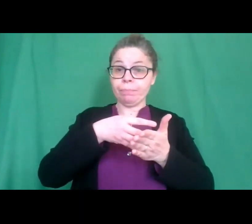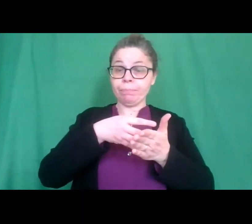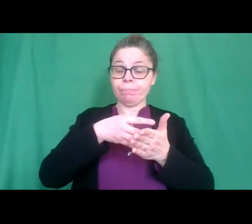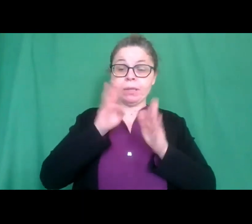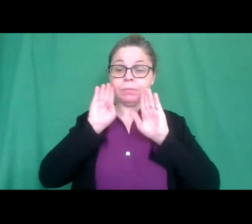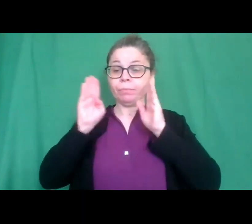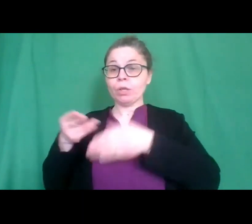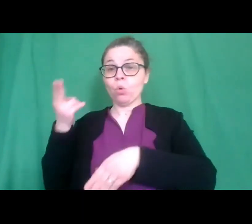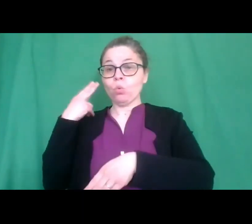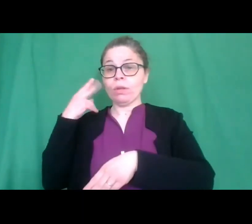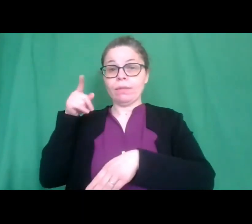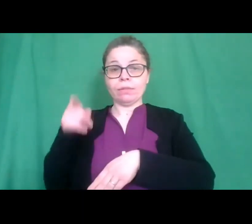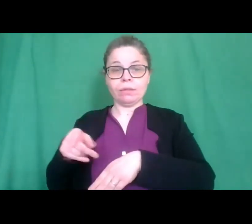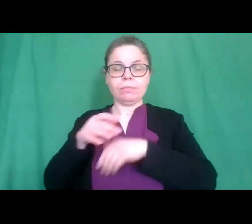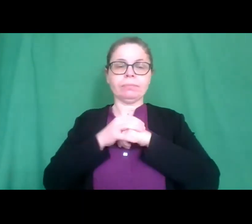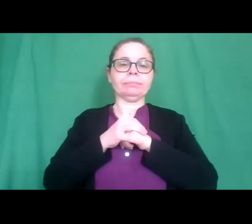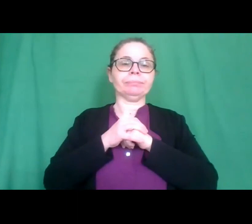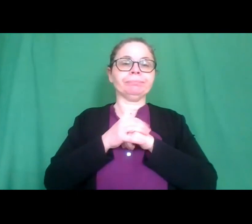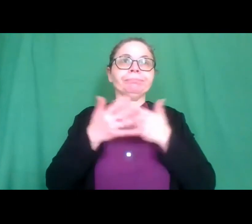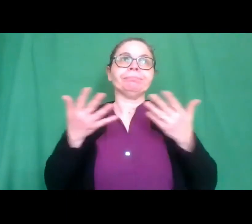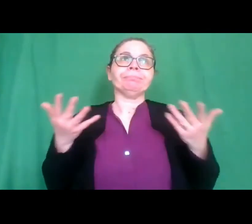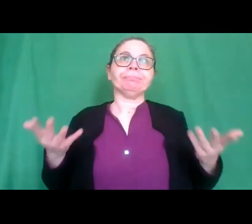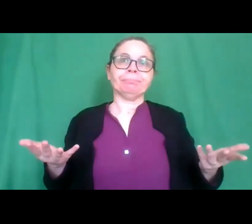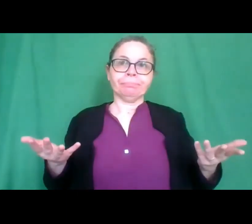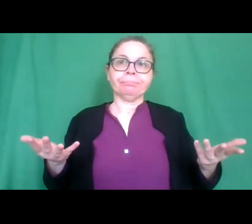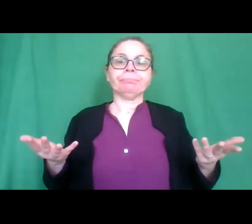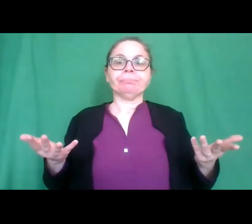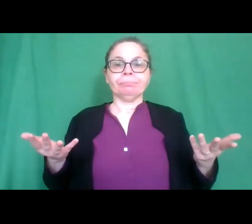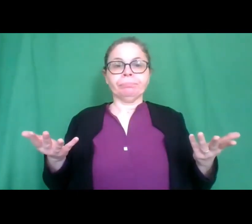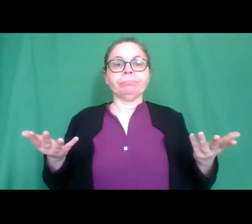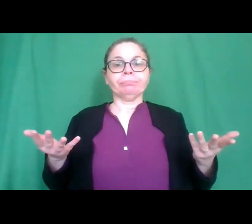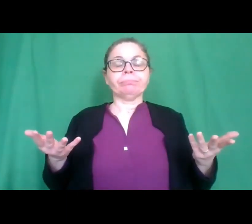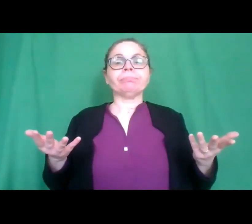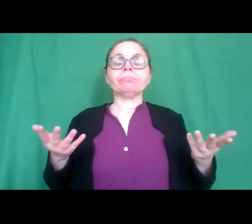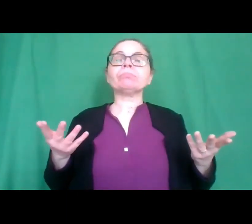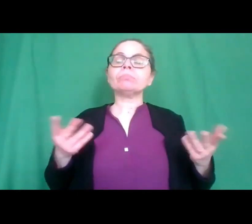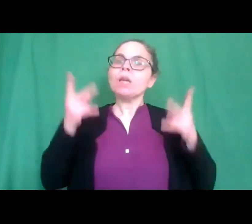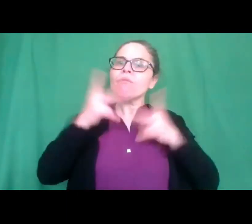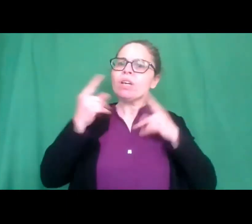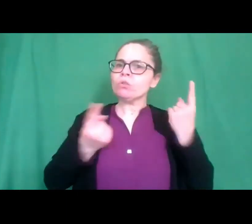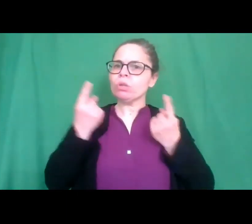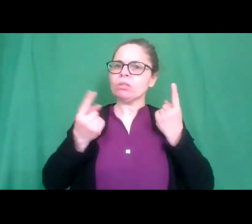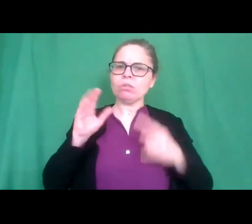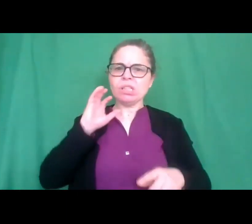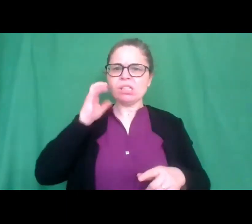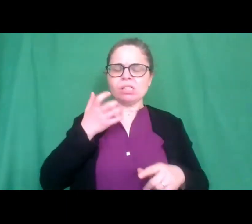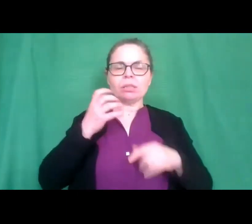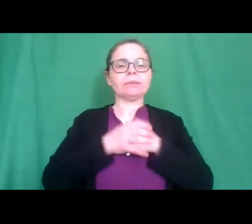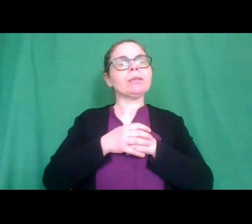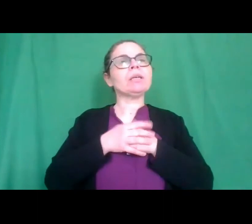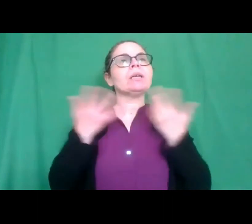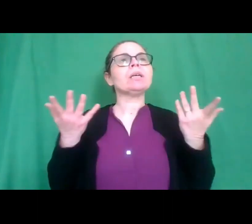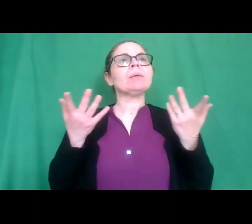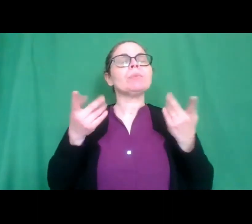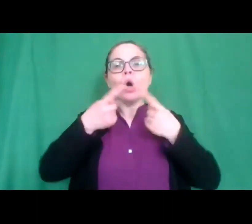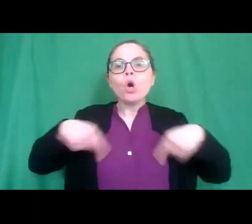udenti e qui abbiamo una situazione inedita cioè la commissione